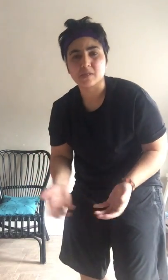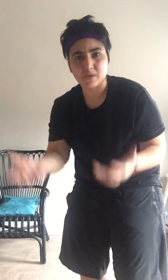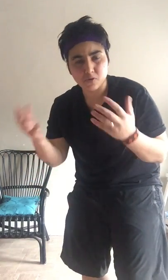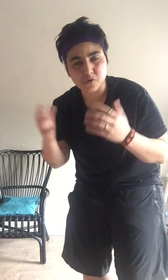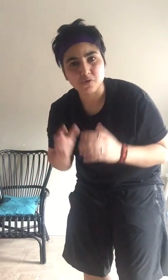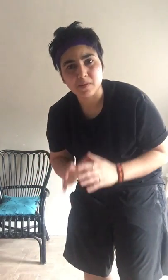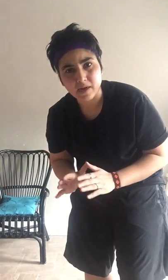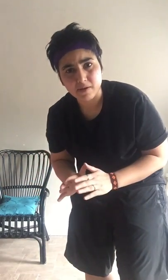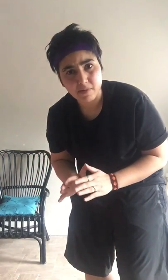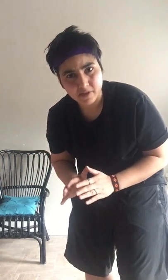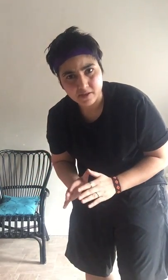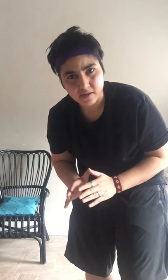कि उसको कम करने में